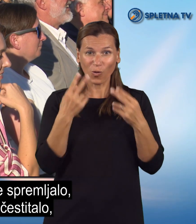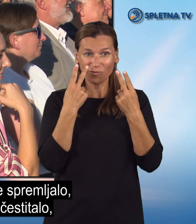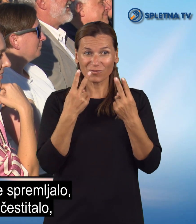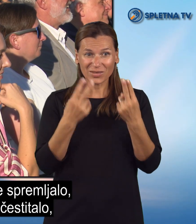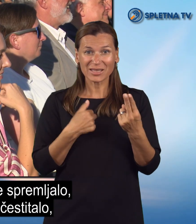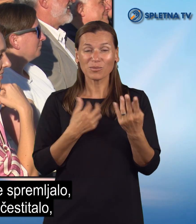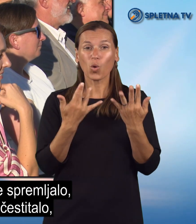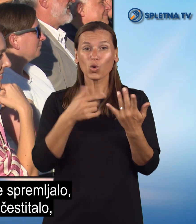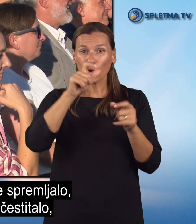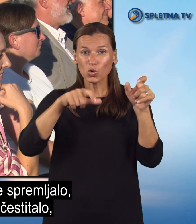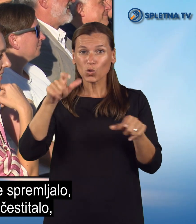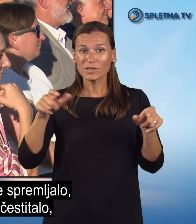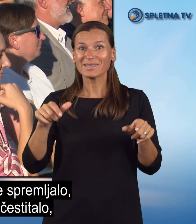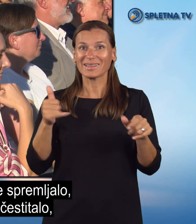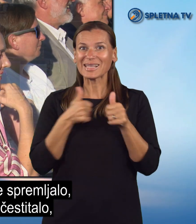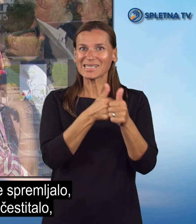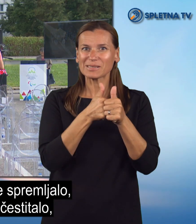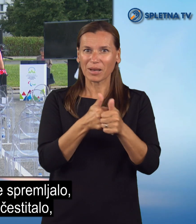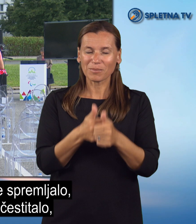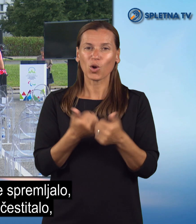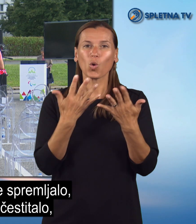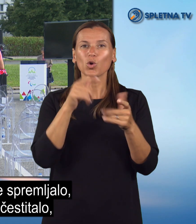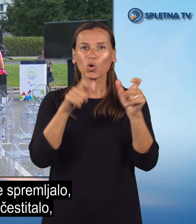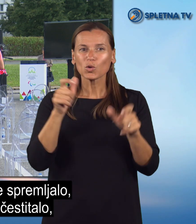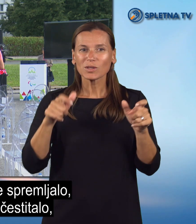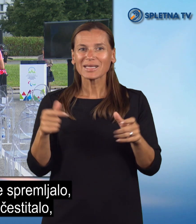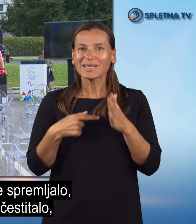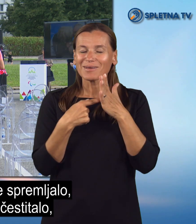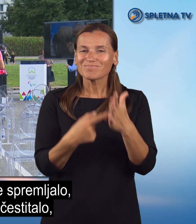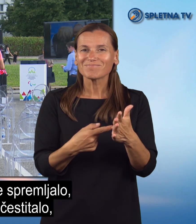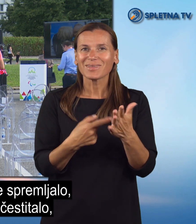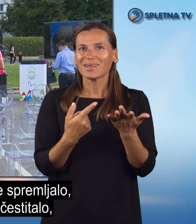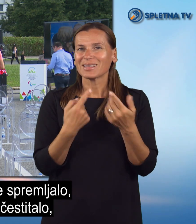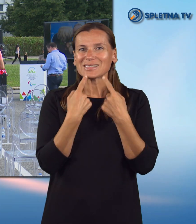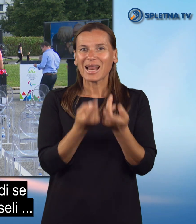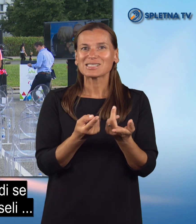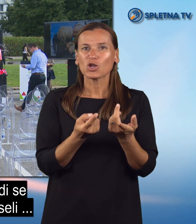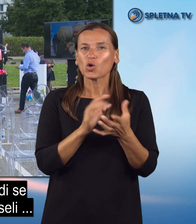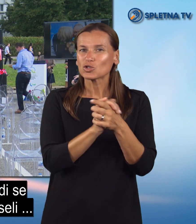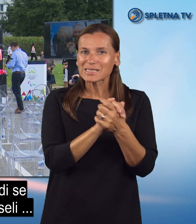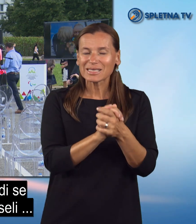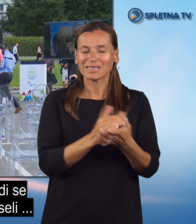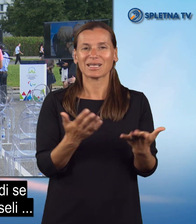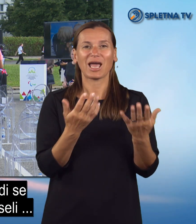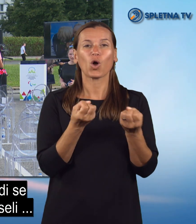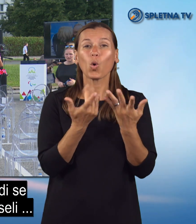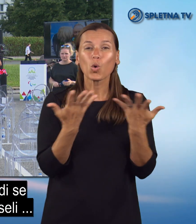koliko ljudi je nas spremljalo, koliko ljudi je izrazilo neko čestitke, koliko ljudi